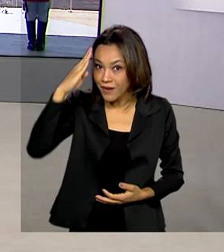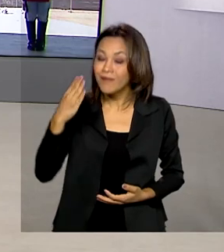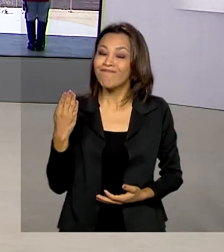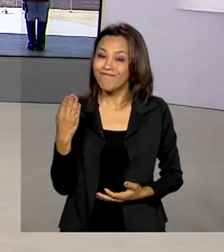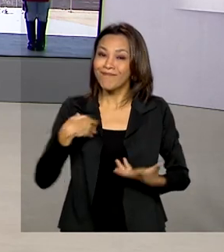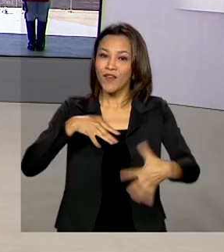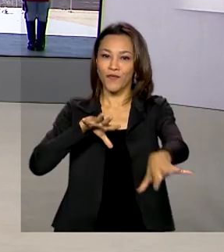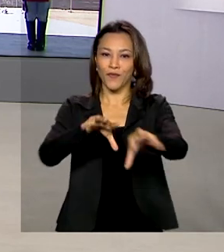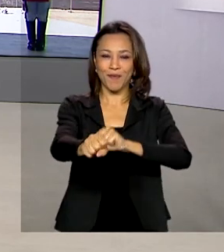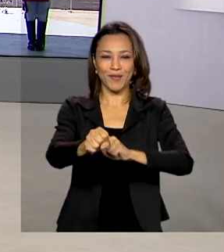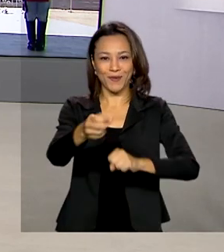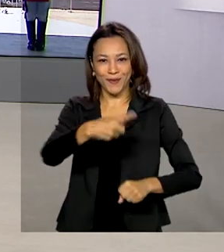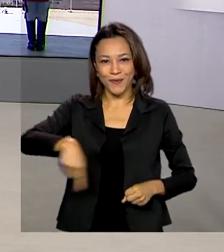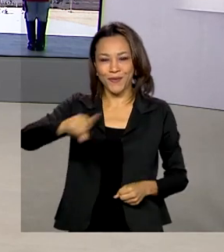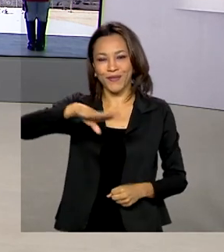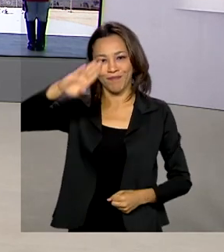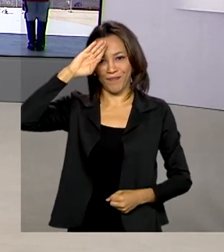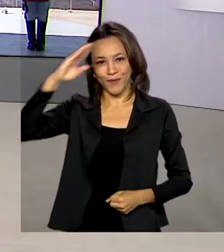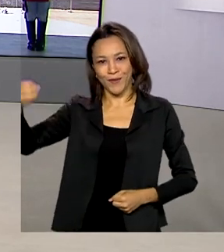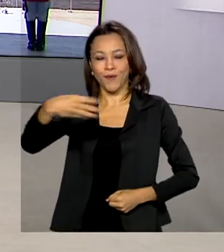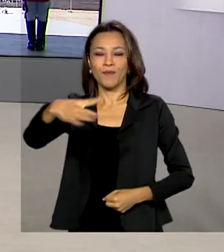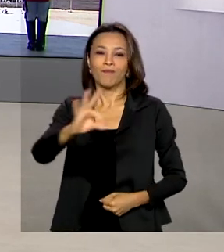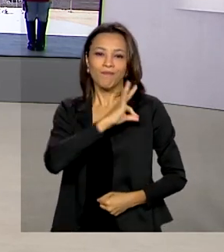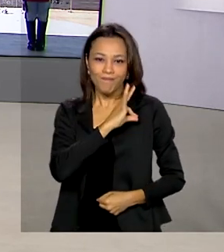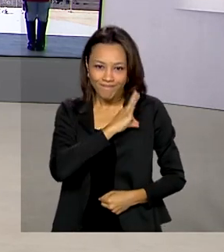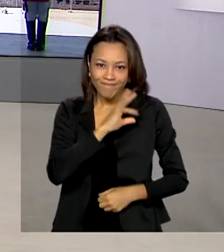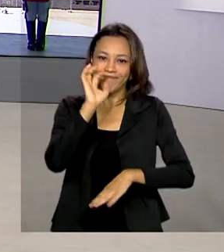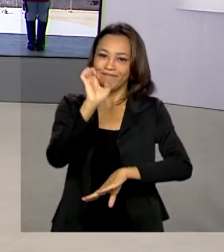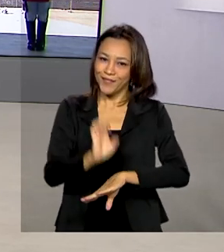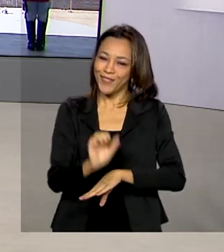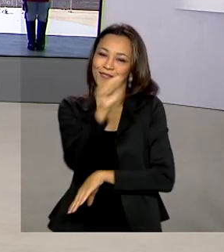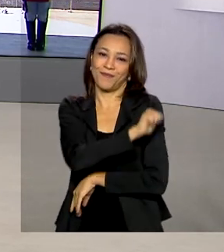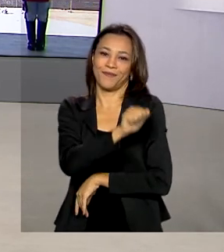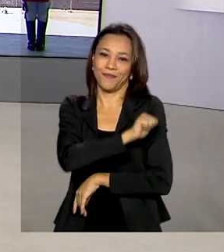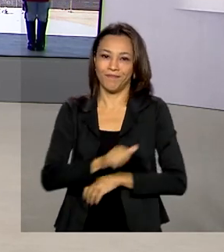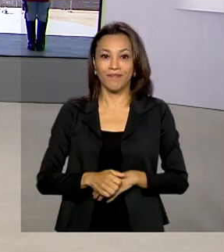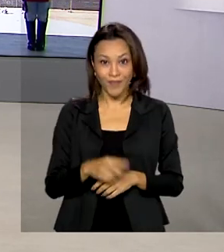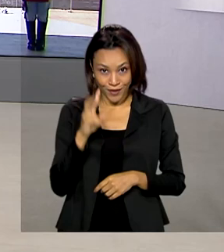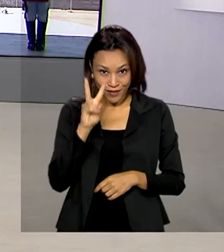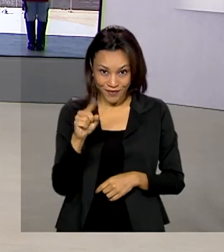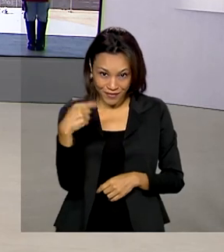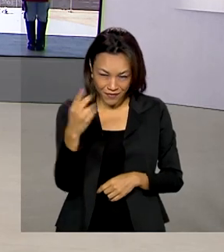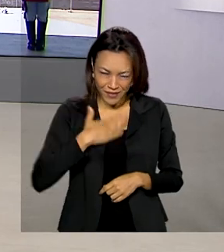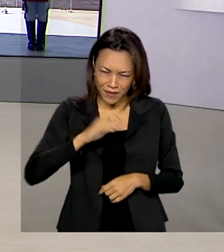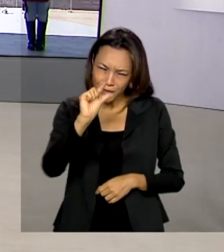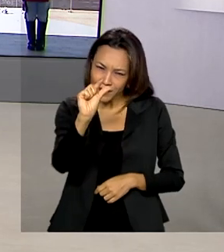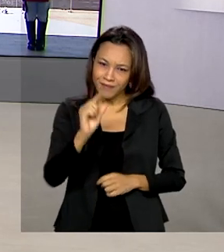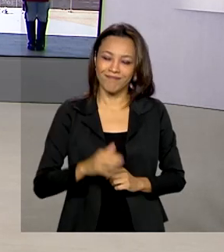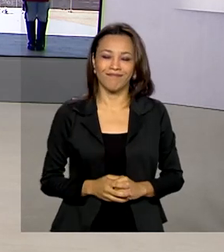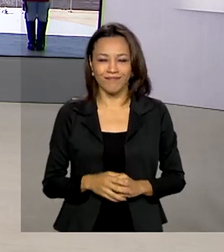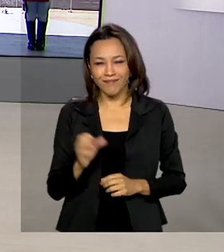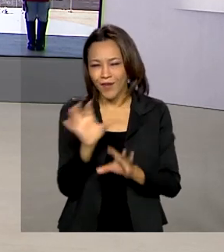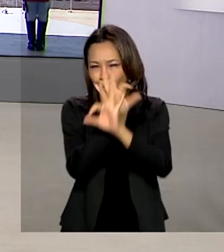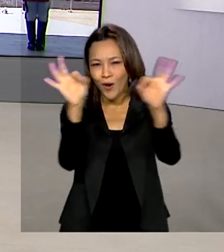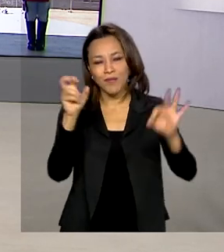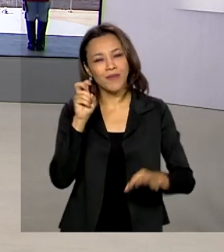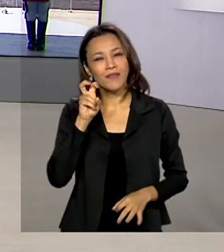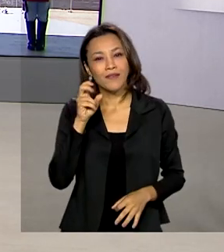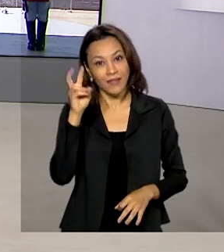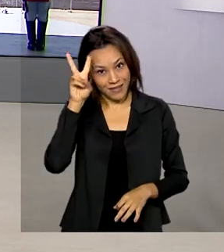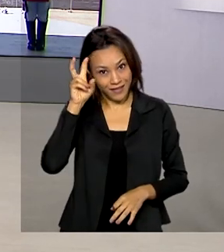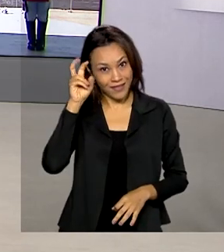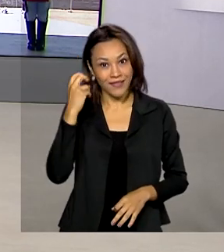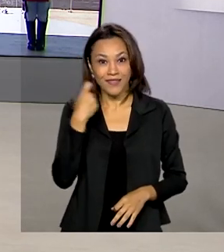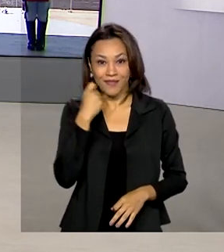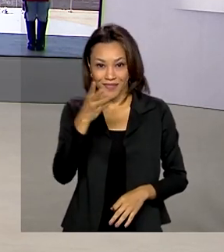na formatura de novos policiais militares direto do Rio de Janeiro. A gente se vê então daqui a pouquinho. Uma ótima sexta-feira para você.